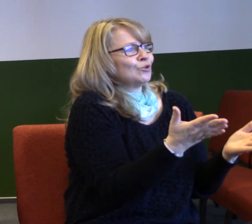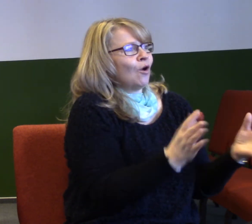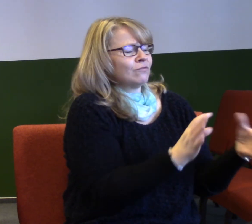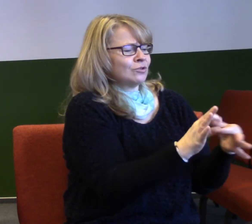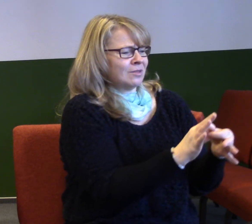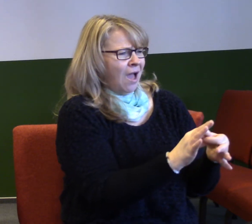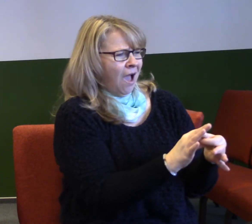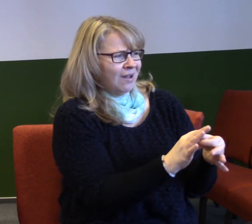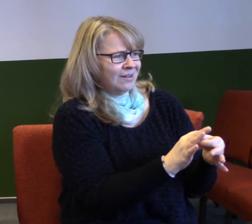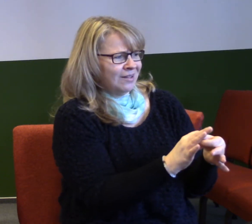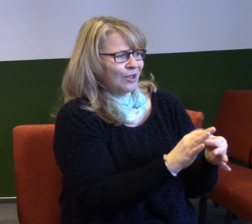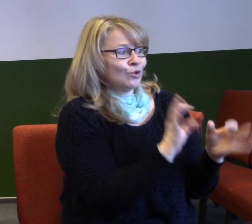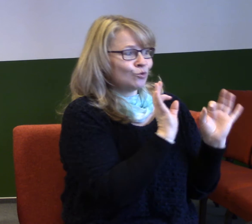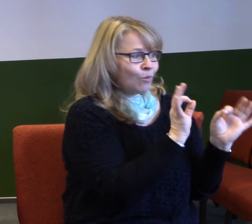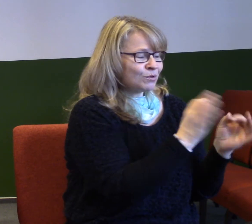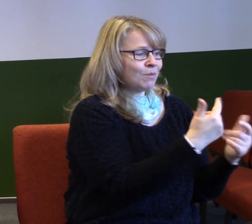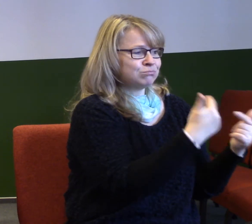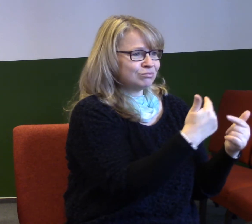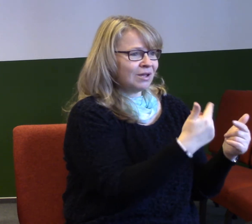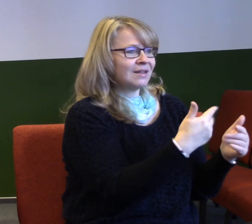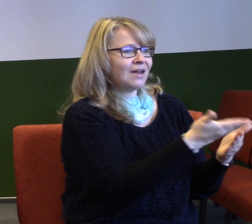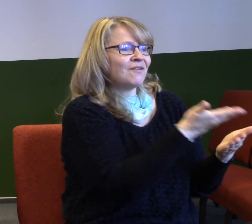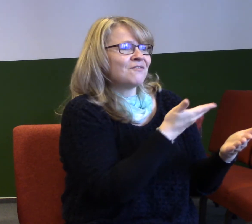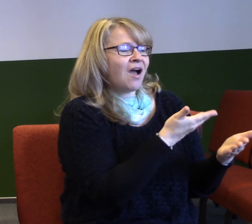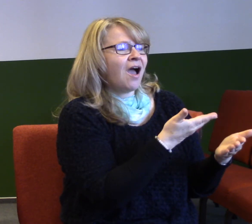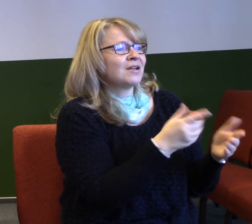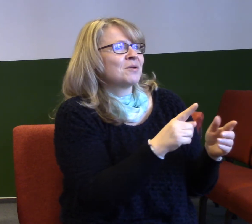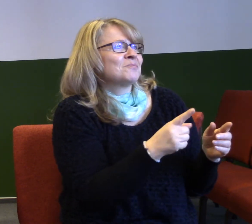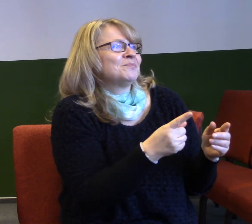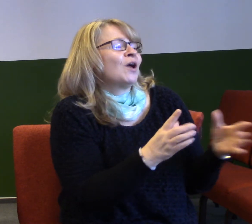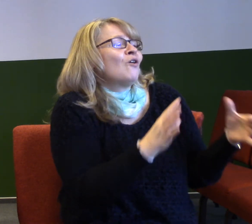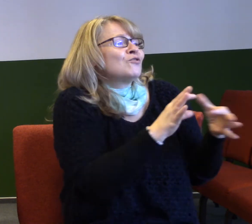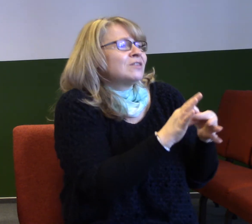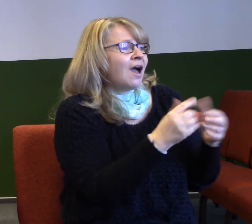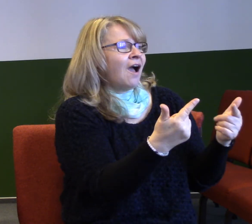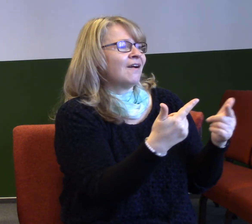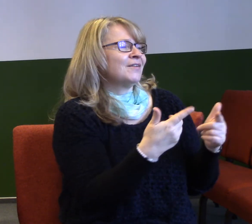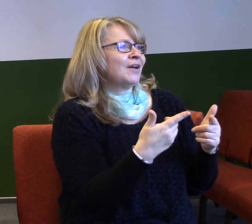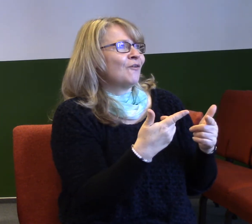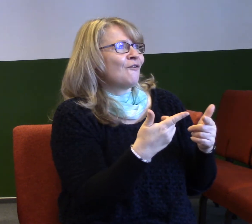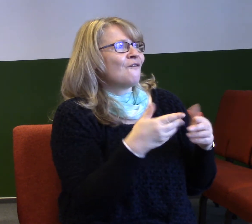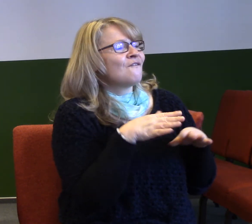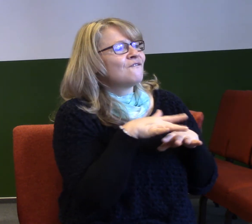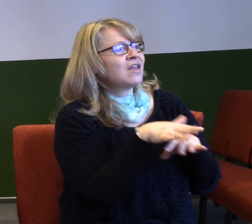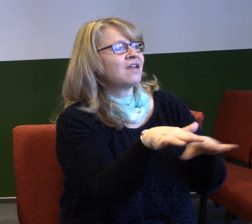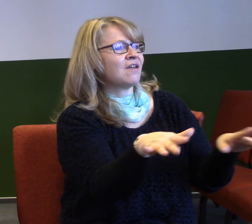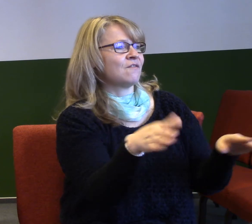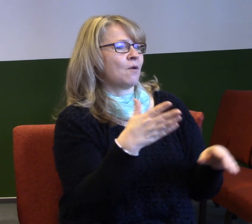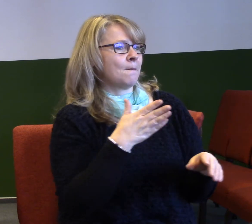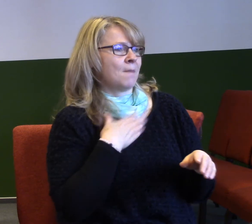tak šáhne taky vedle a dávám úplně jiný kus masa a prostě vztahy ovlínují ná život. Je to tak? Ať se nám to líbí nebo